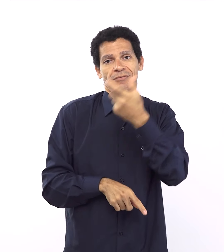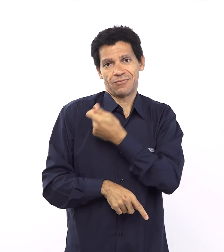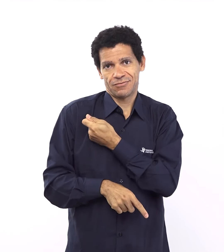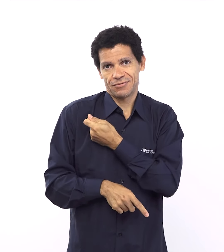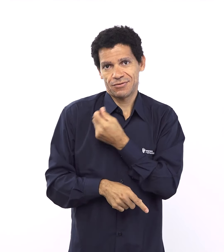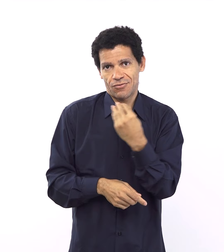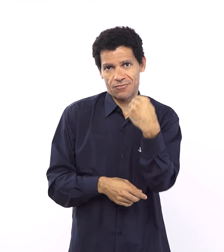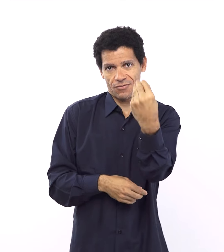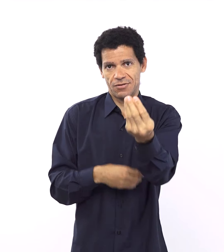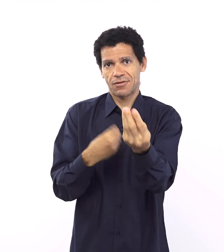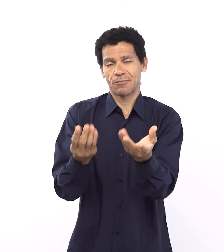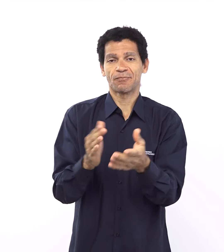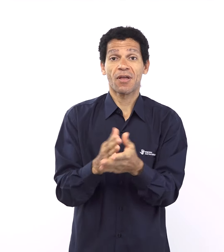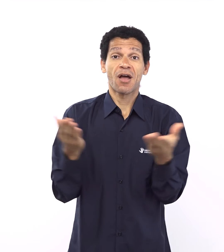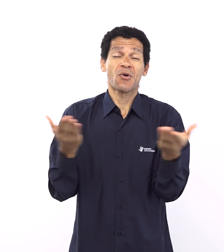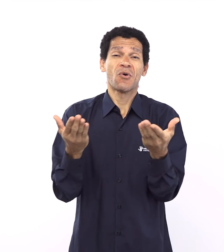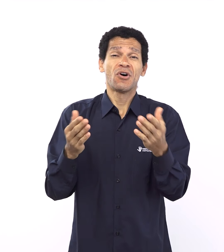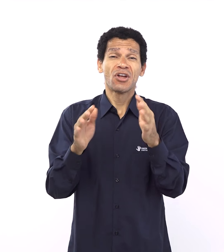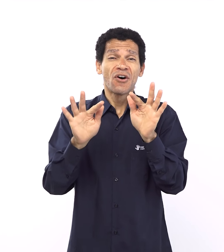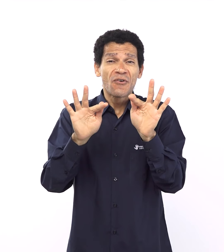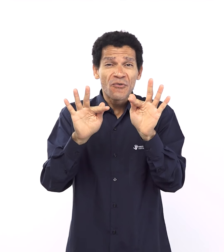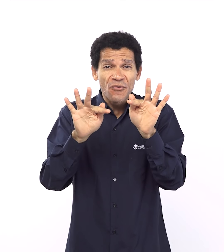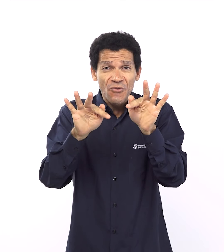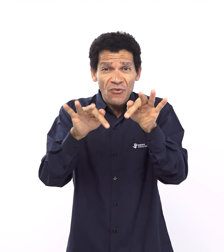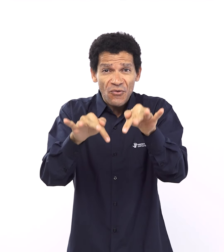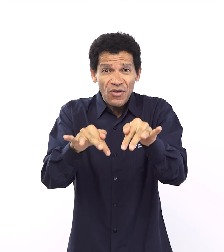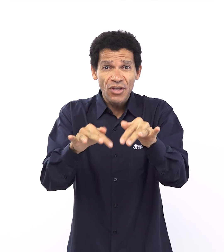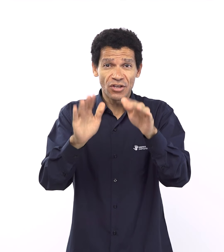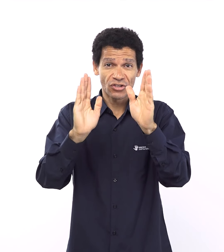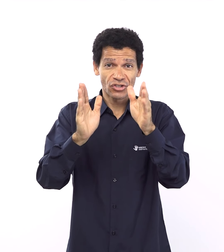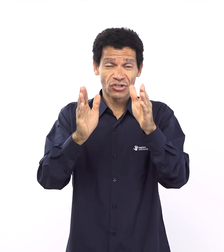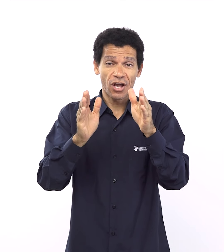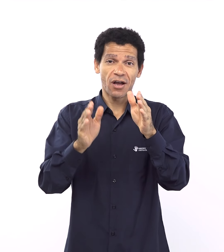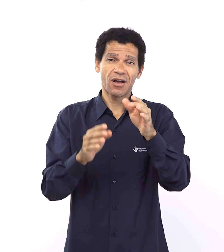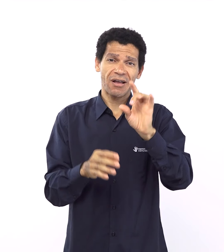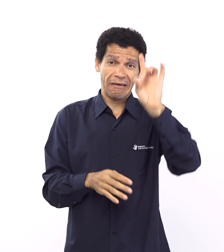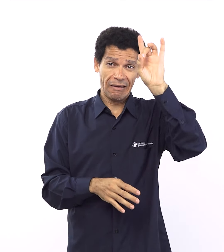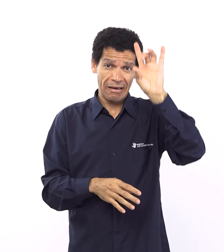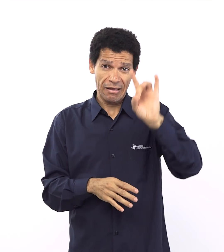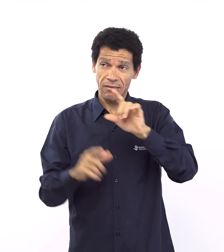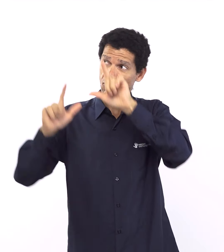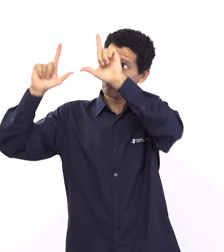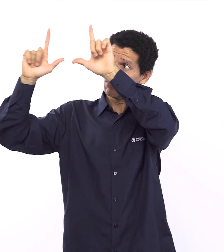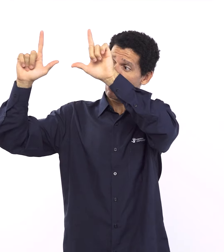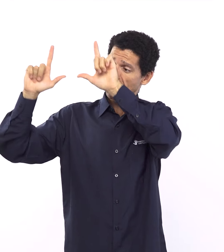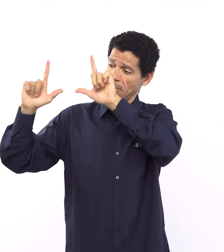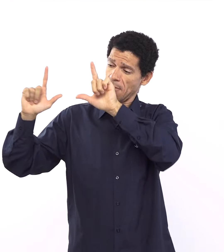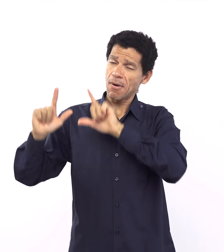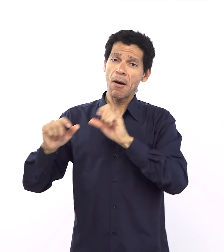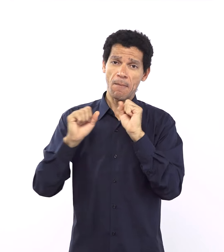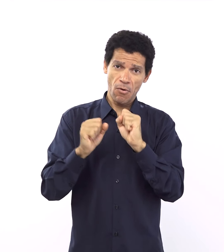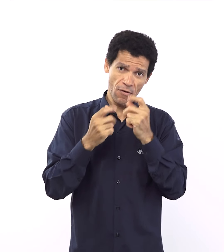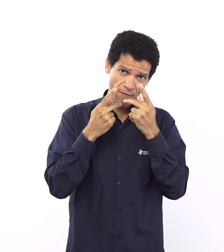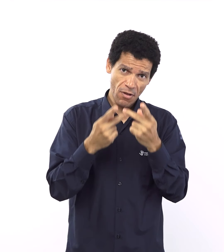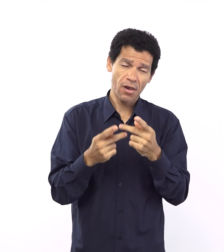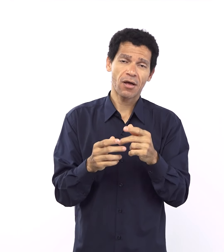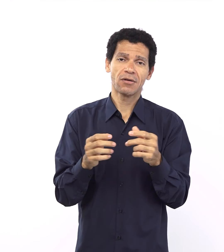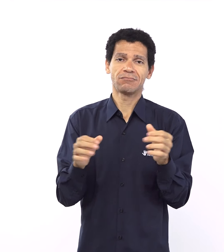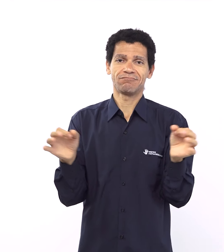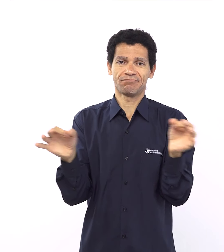vamos lá Luciano é eu vou pegar um gancho com a última coisa que o Luque estava falando sobre a nova aliança e